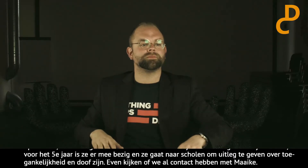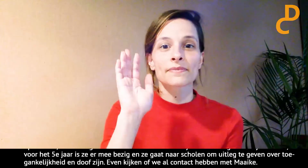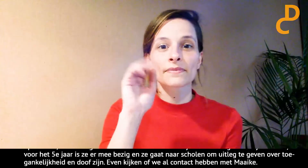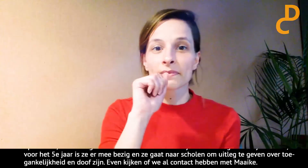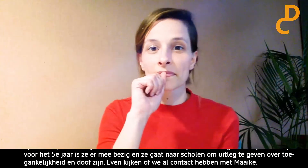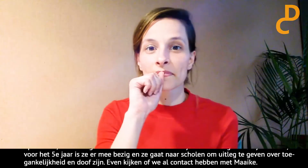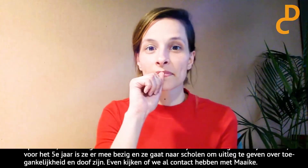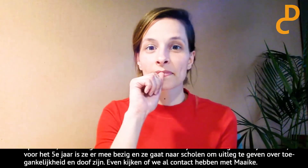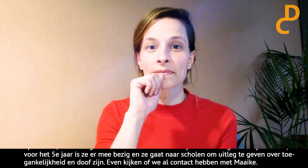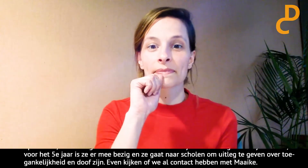Hoi.